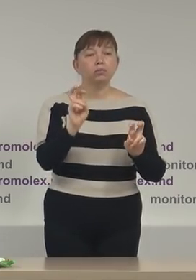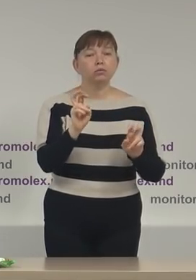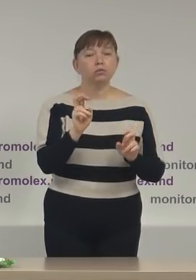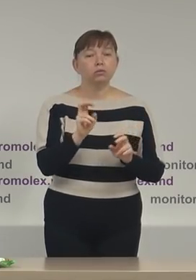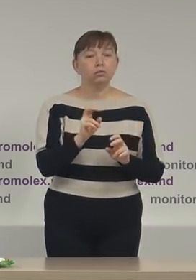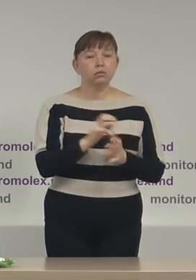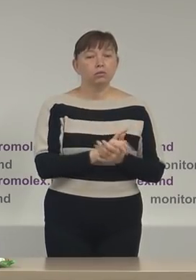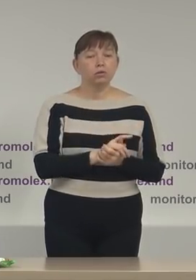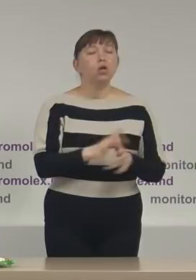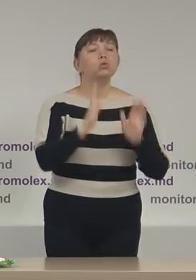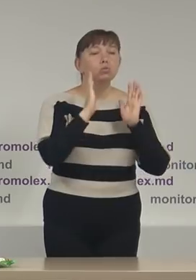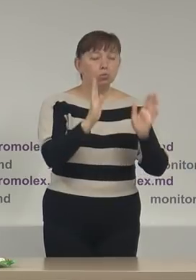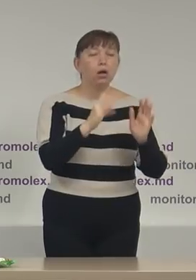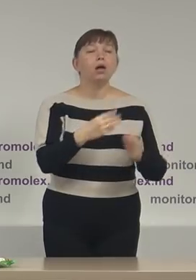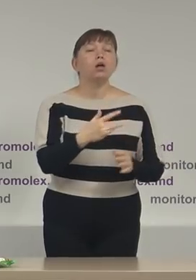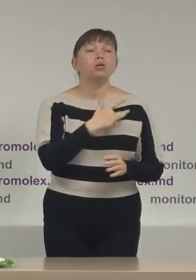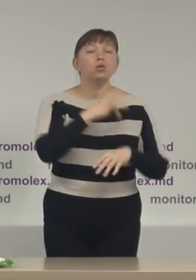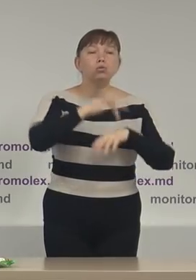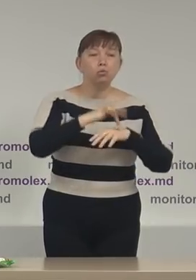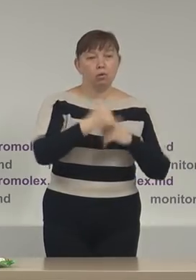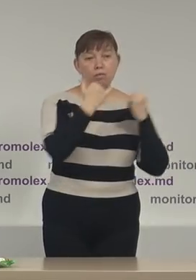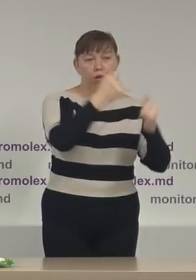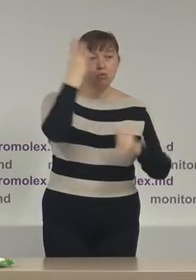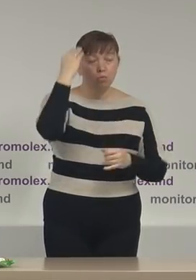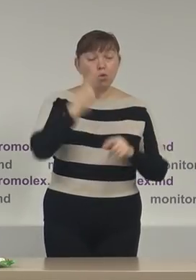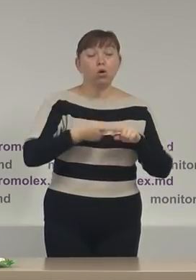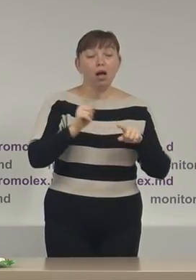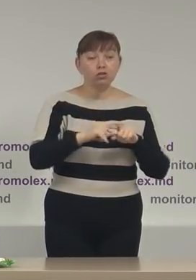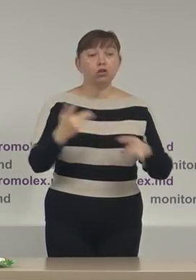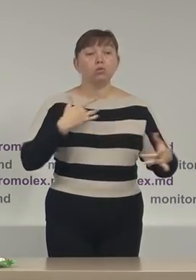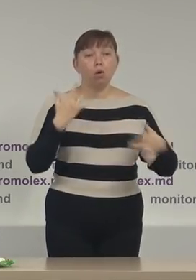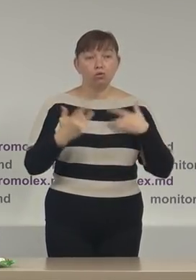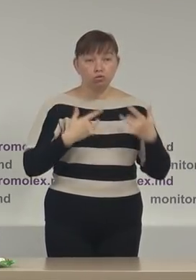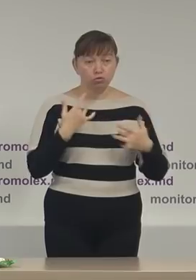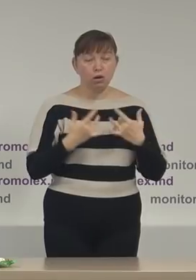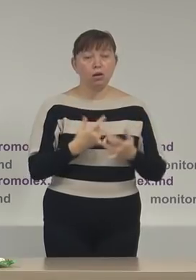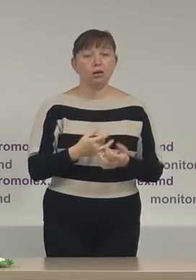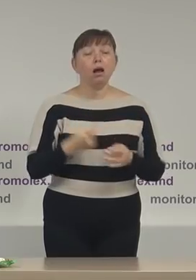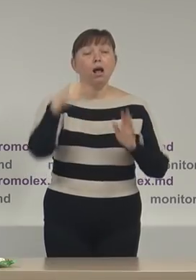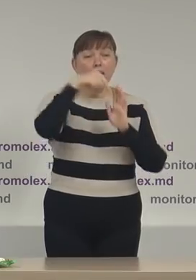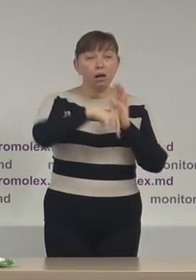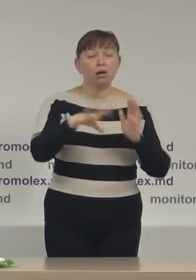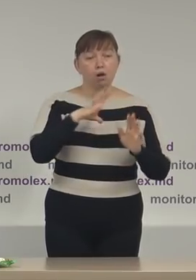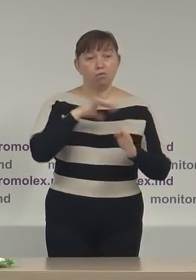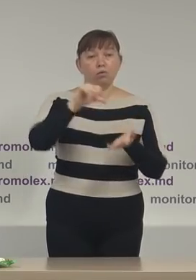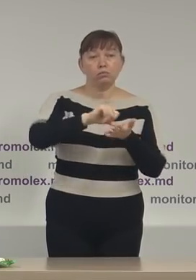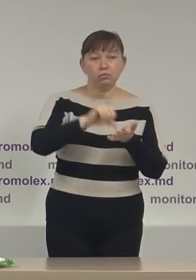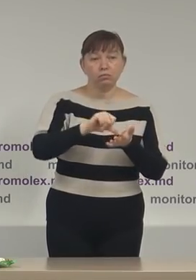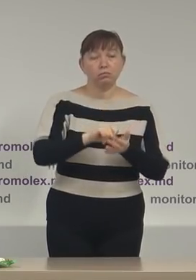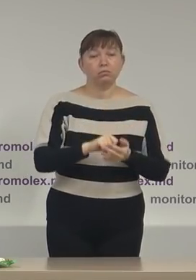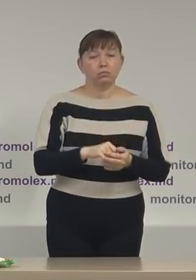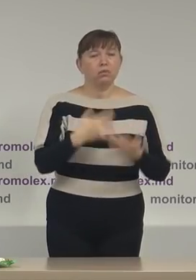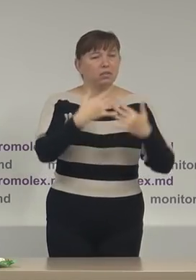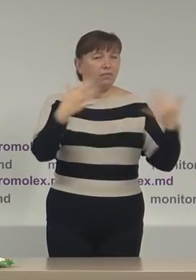Dor pentru Moldova, dar în cadrul acestui concert concert în care au evoluat diferiții